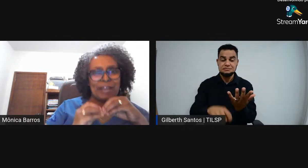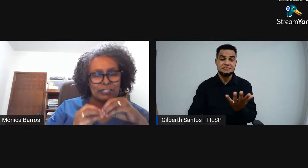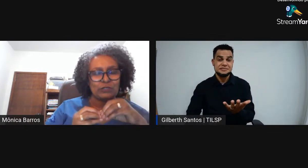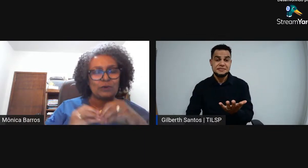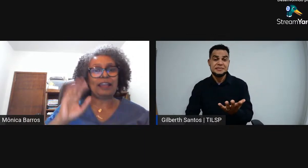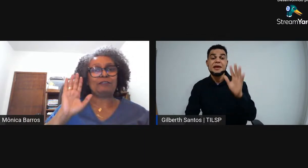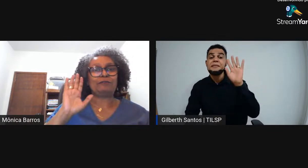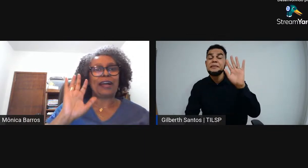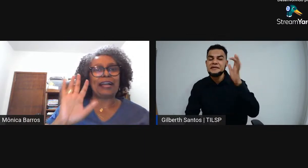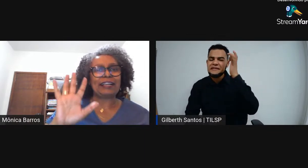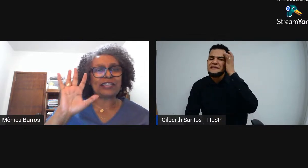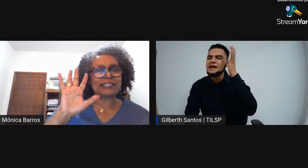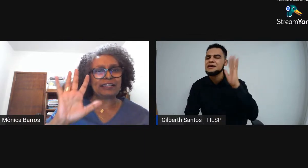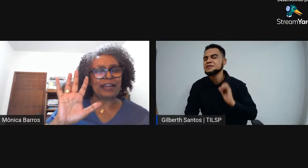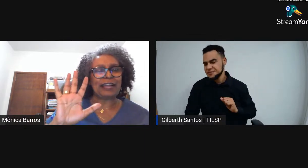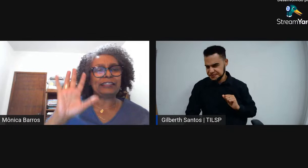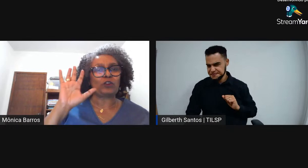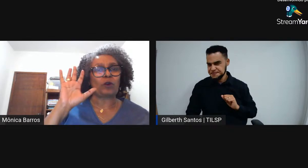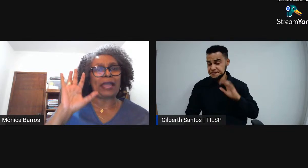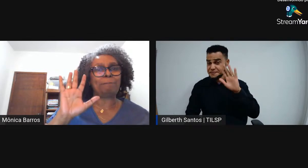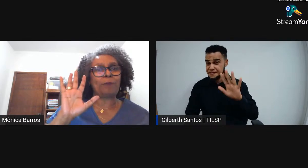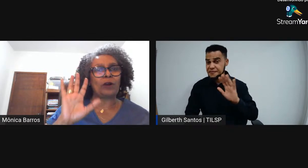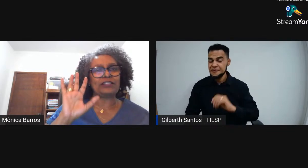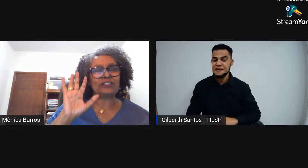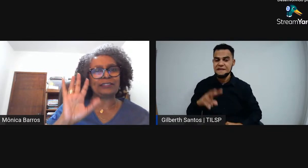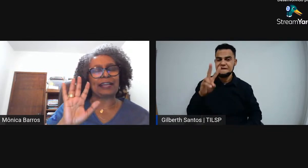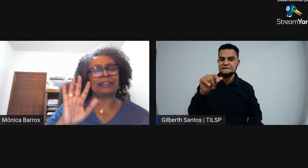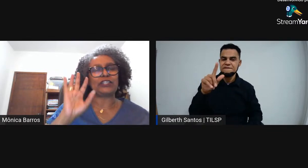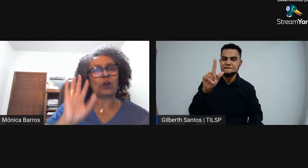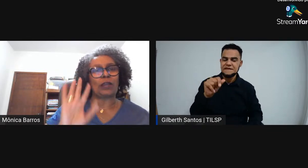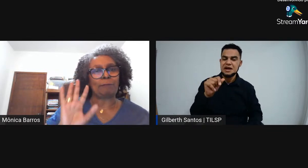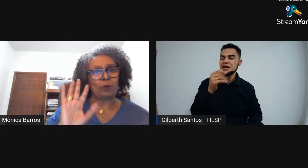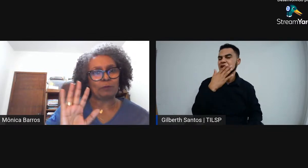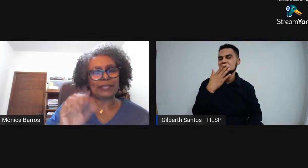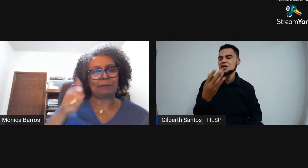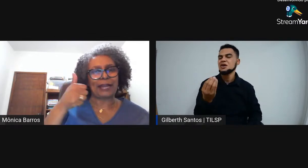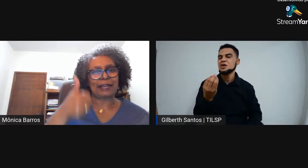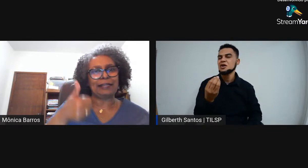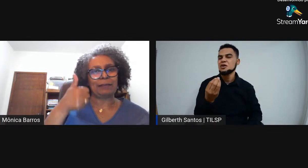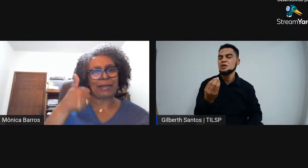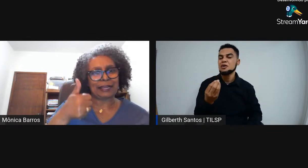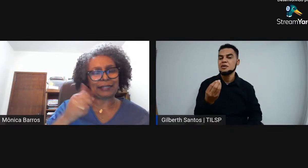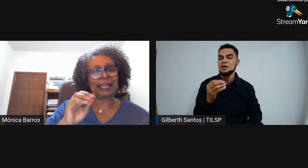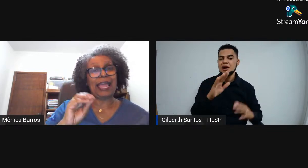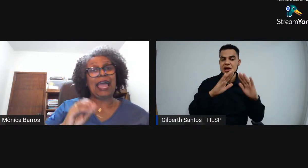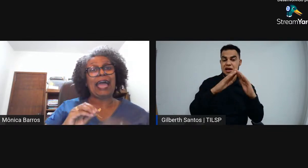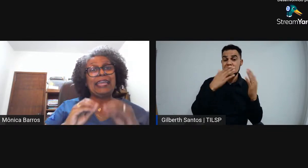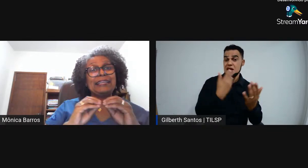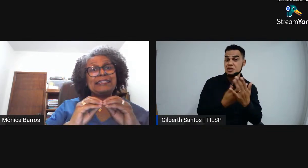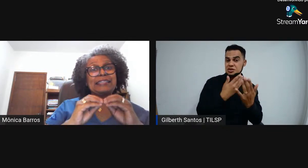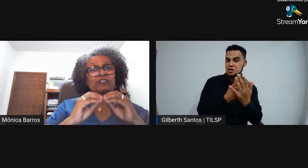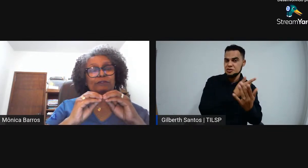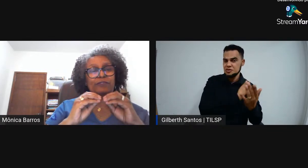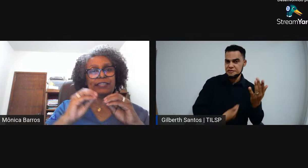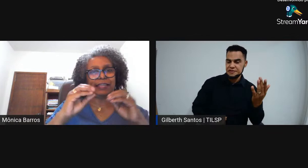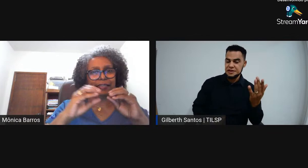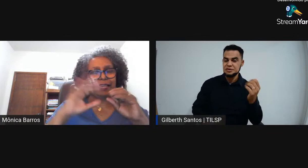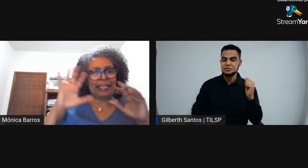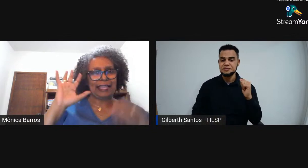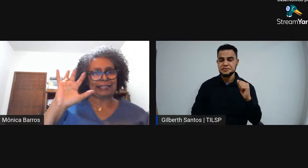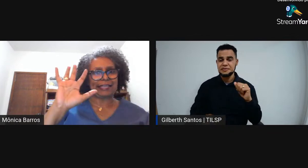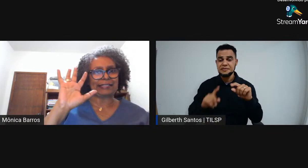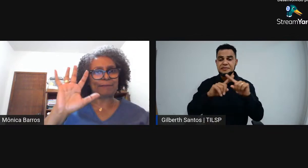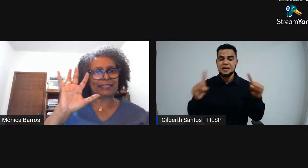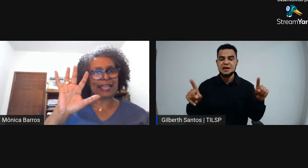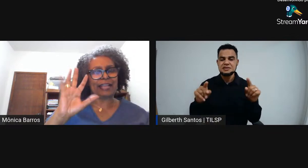bem fácil, vagas reservadas, qual é a porta de entrada? Escola pública, bacana, bacana. Aí elas se dividem,